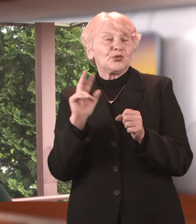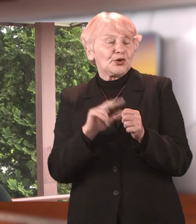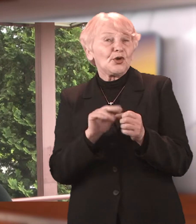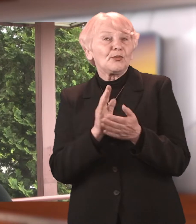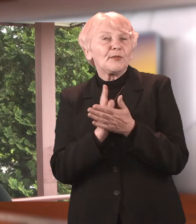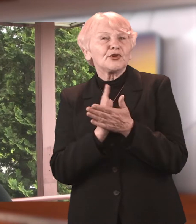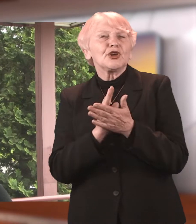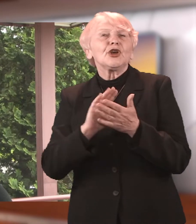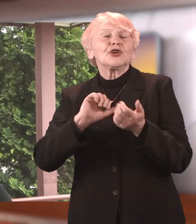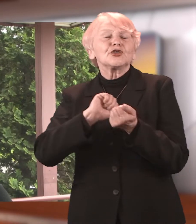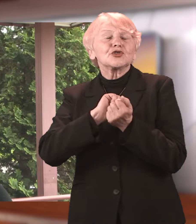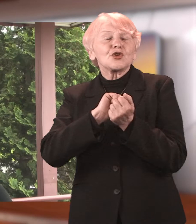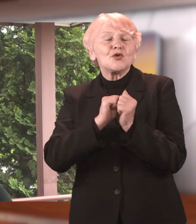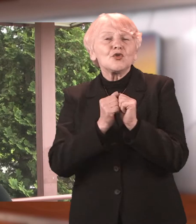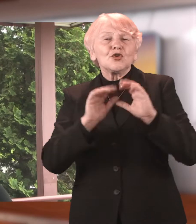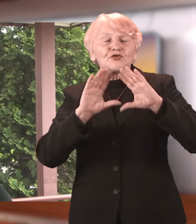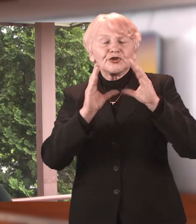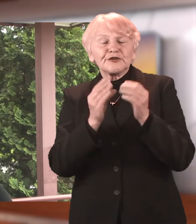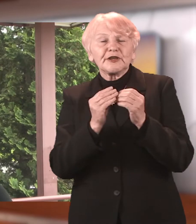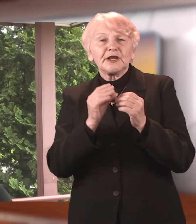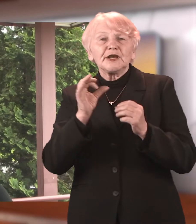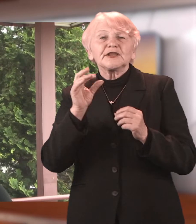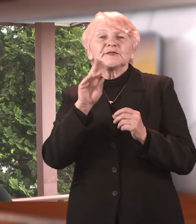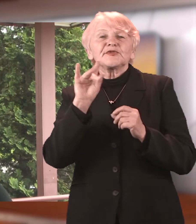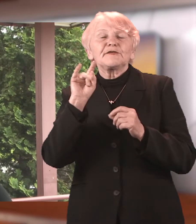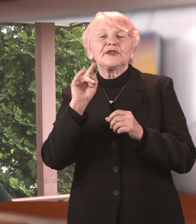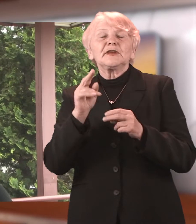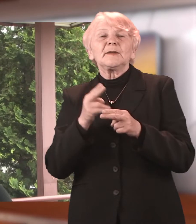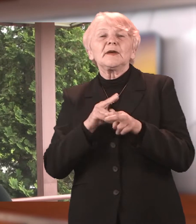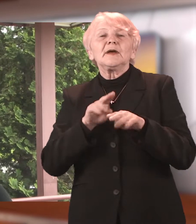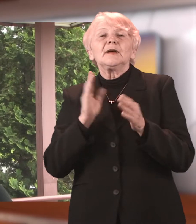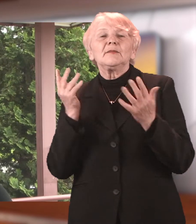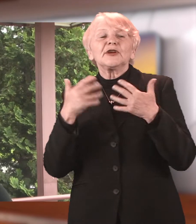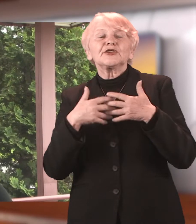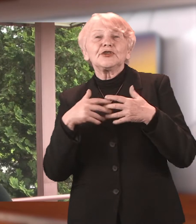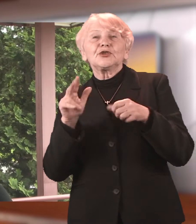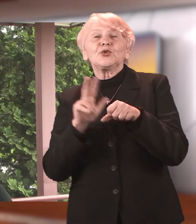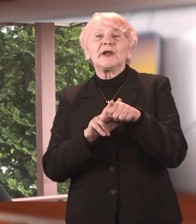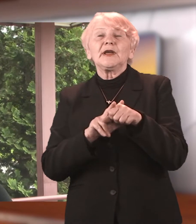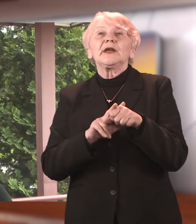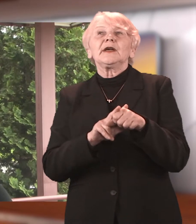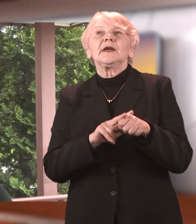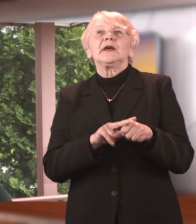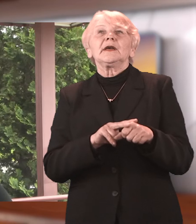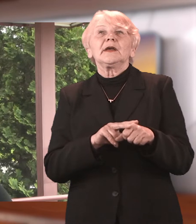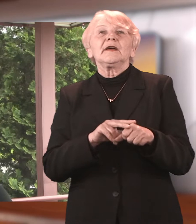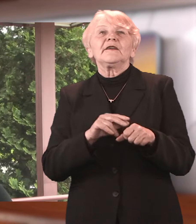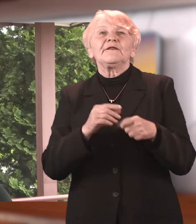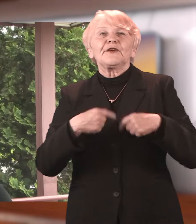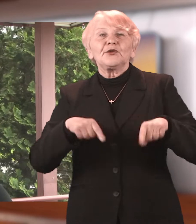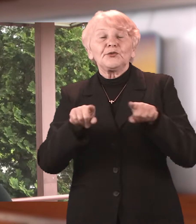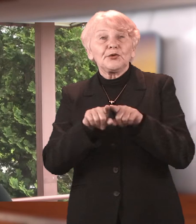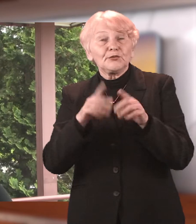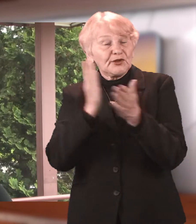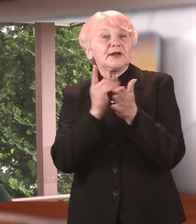pracownia rezonansu magnetycznego, tomografii komputerowej, rentgen w pełnym zakresie, USG, które mamy własne na